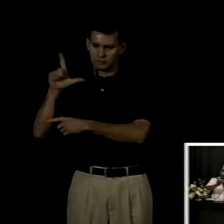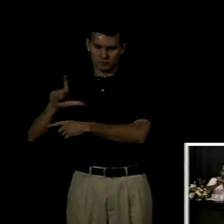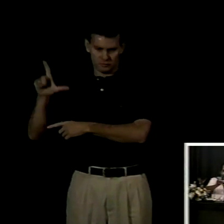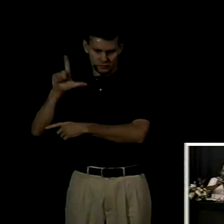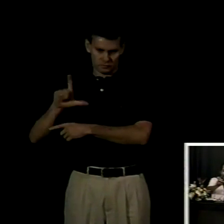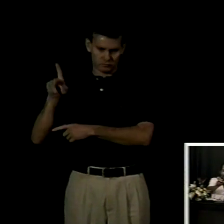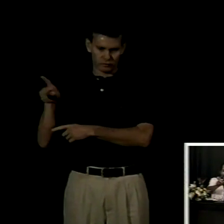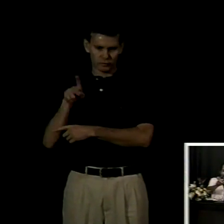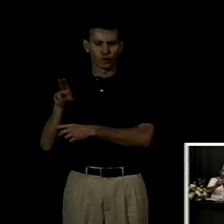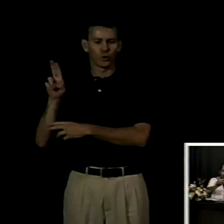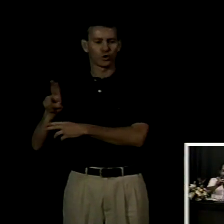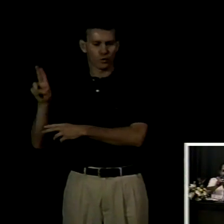buenos días